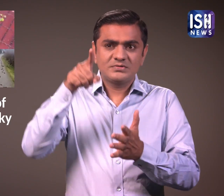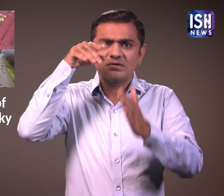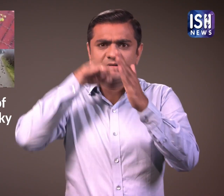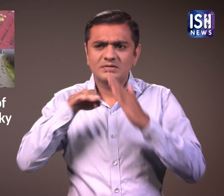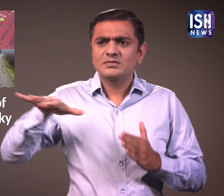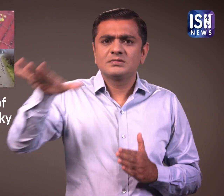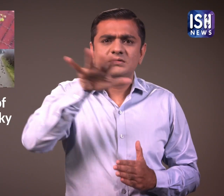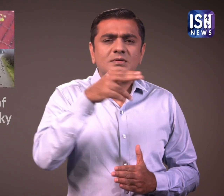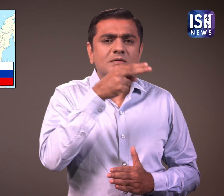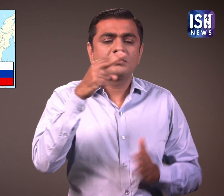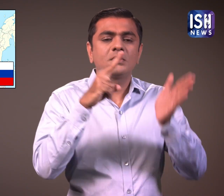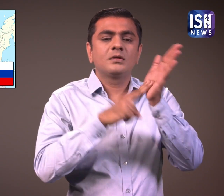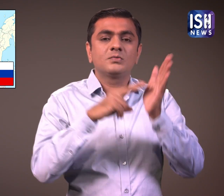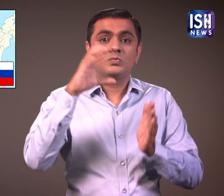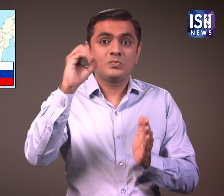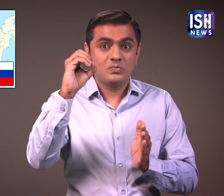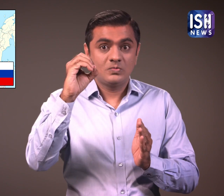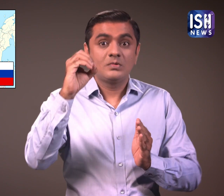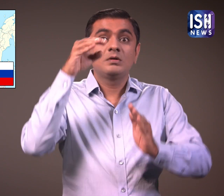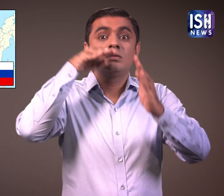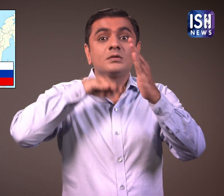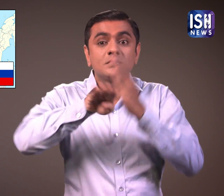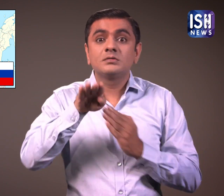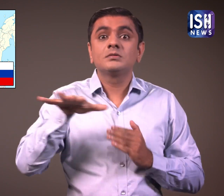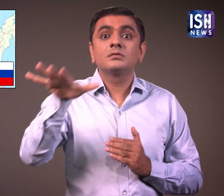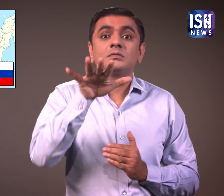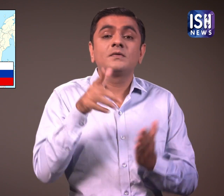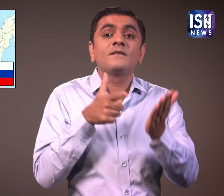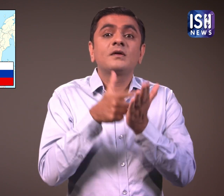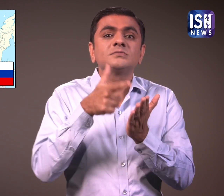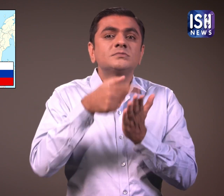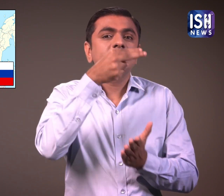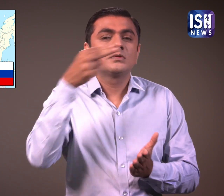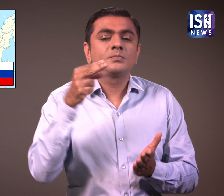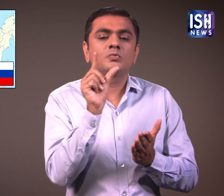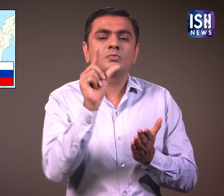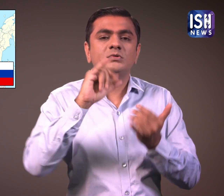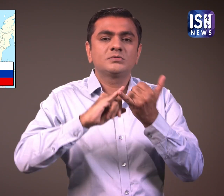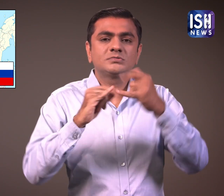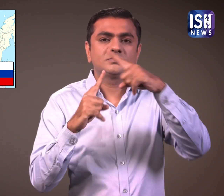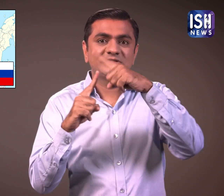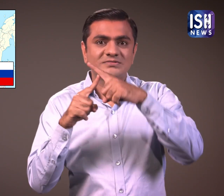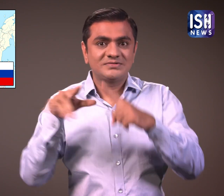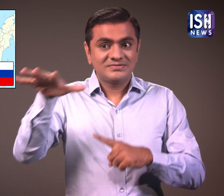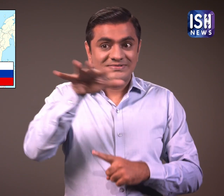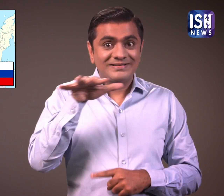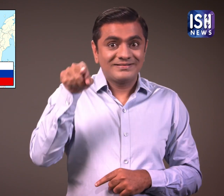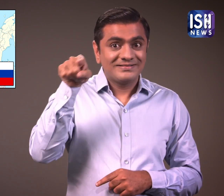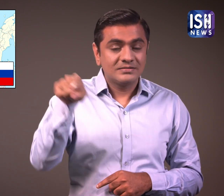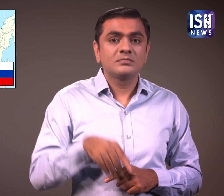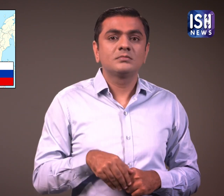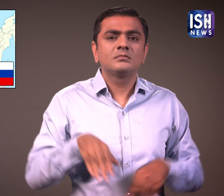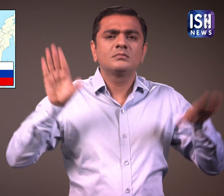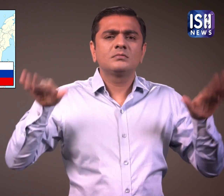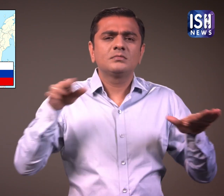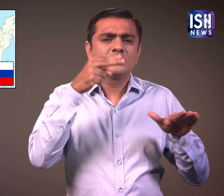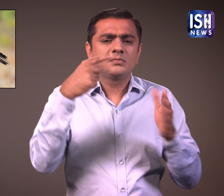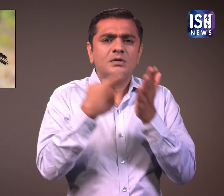रूस में नोवोसी बस्क ओबलास्त के उस्त तर्क गाउ में सेकडों मरे हुए कवे आस्मान से गिरते देखे गए है